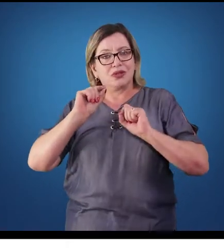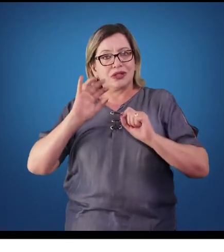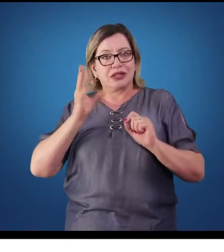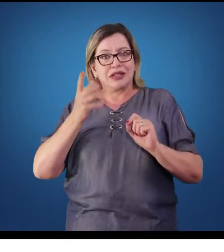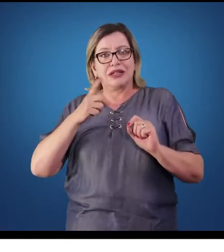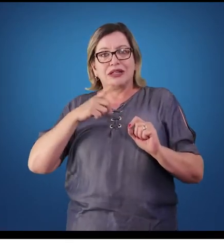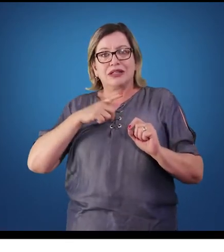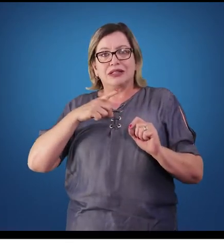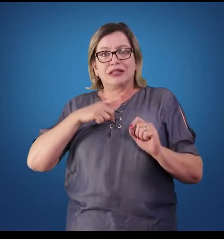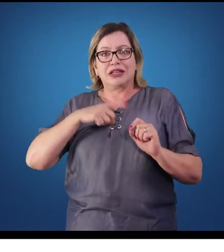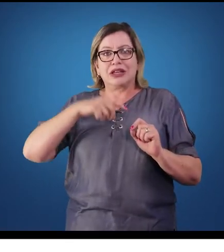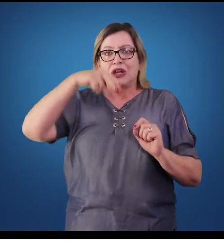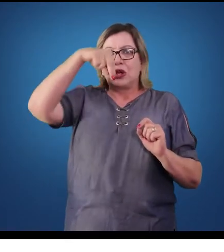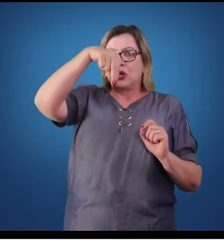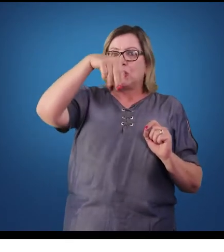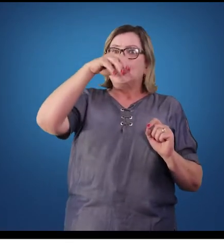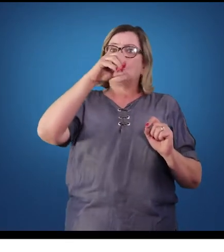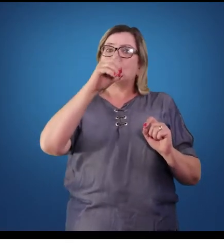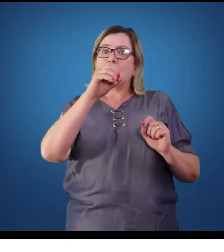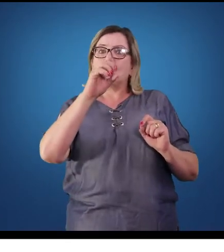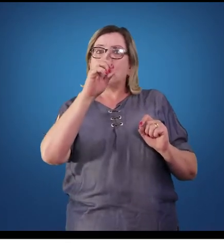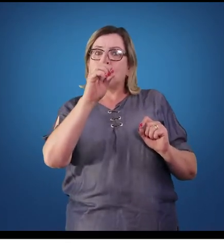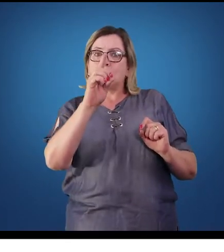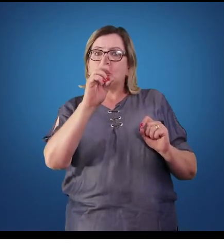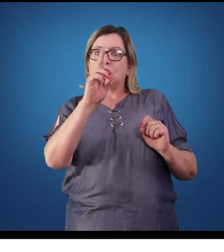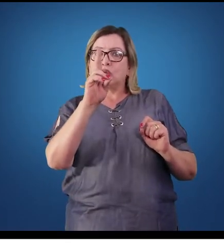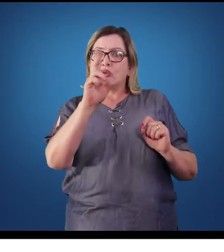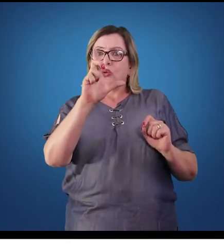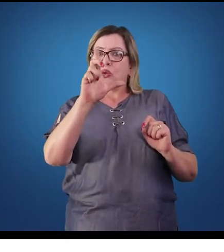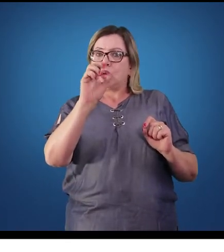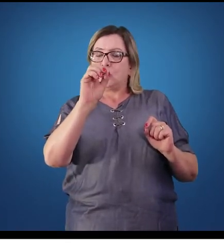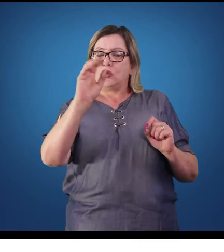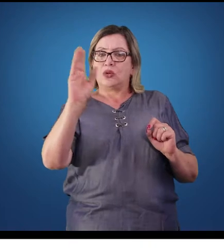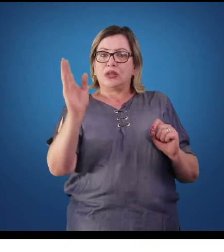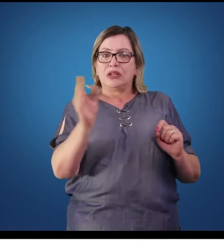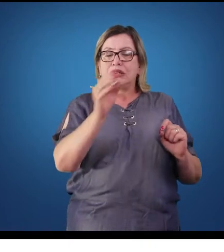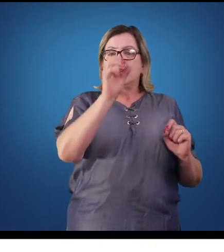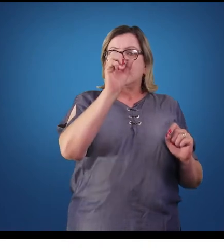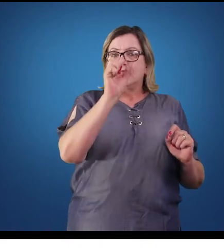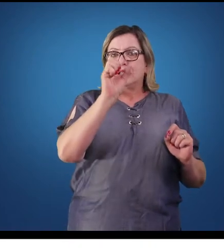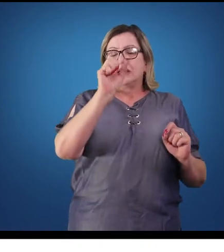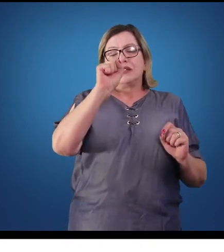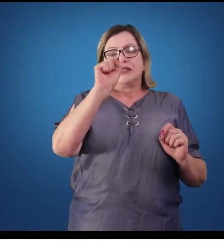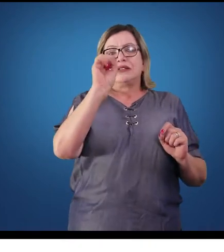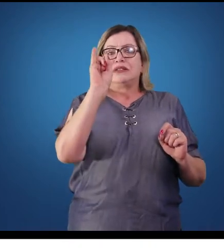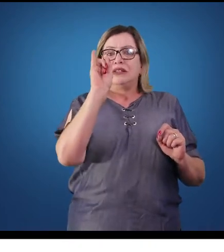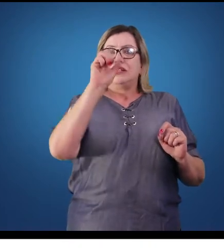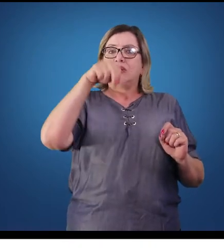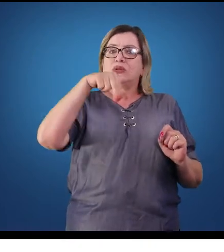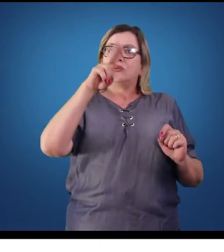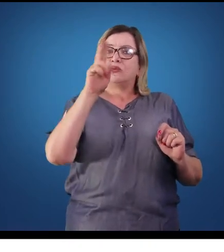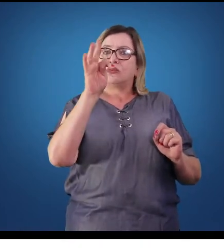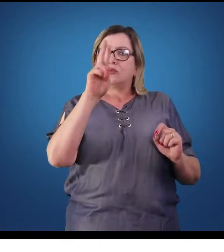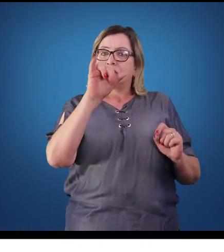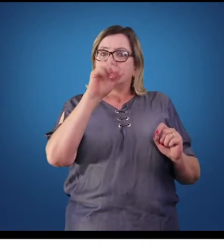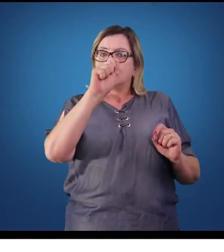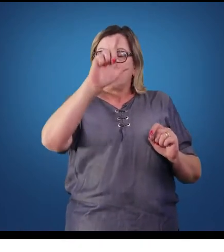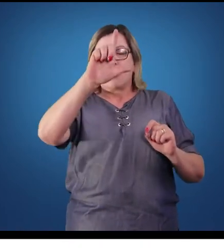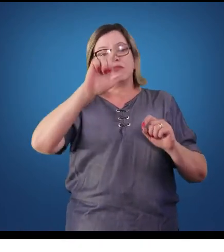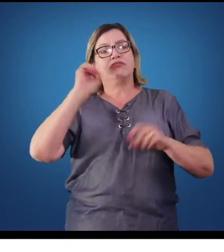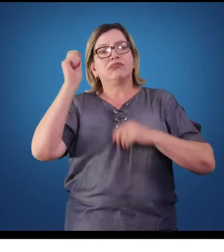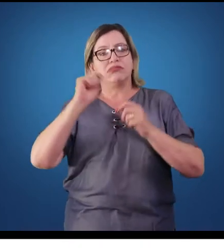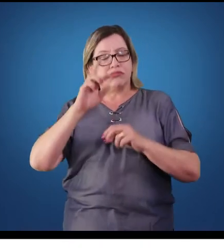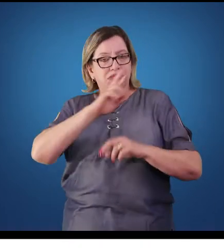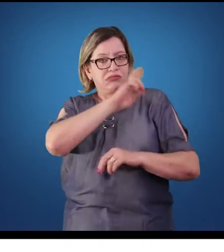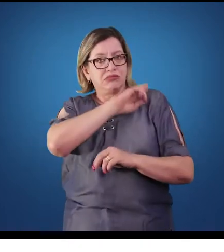órgão chamado nódulo sinoatrial, conhecido também como marca-passo do coração. Esse marca-passo, ele é responsável